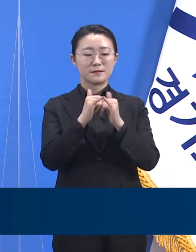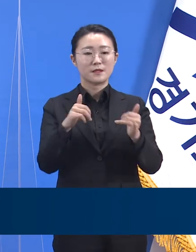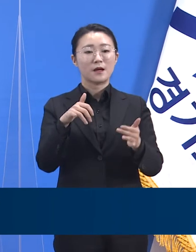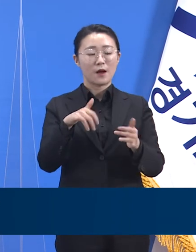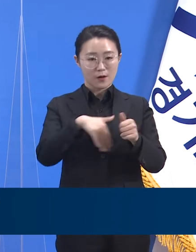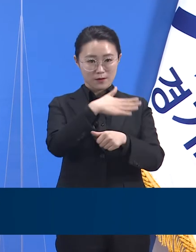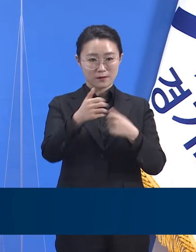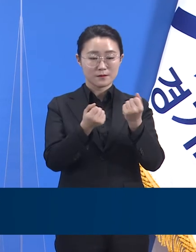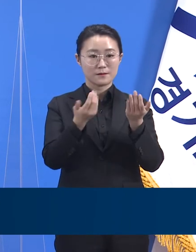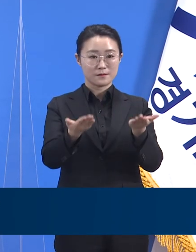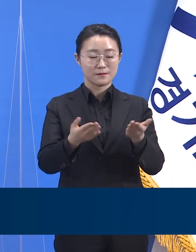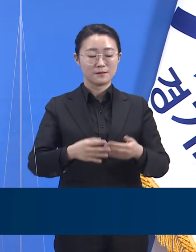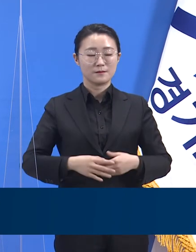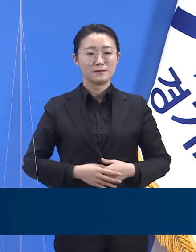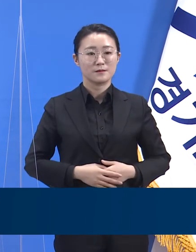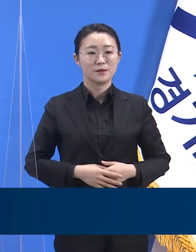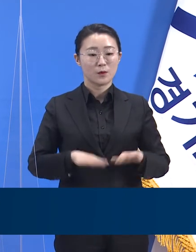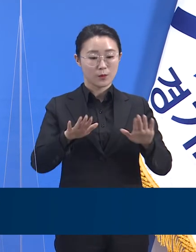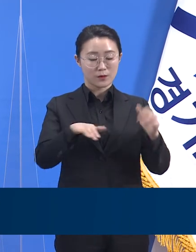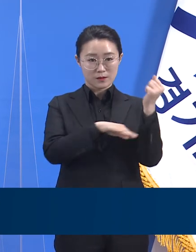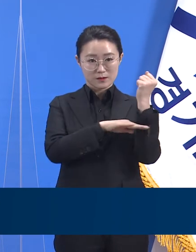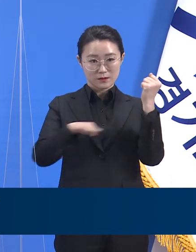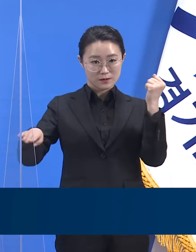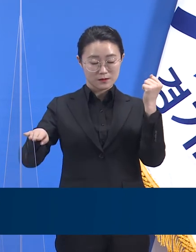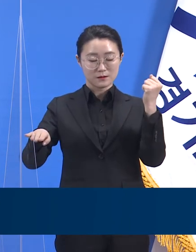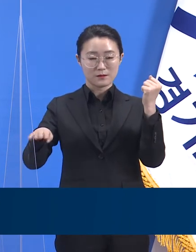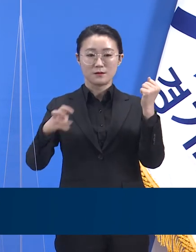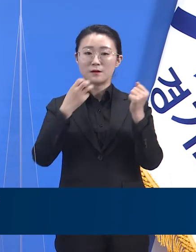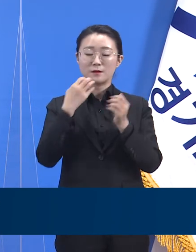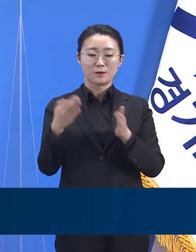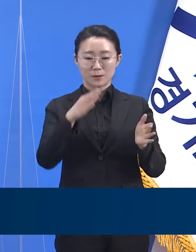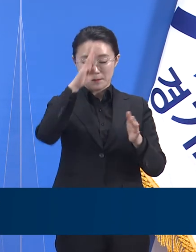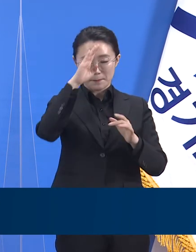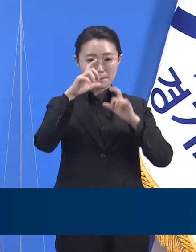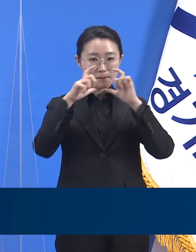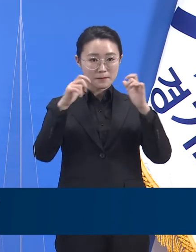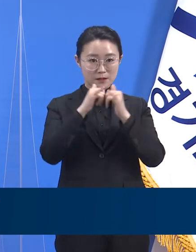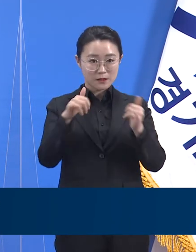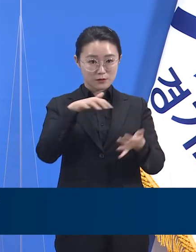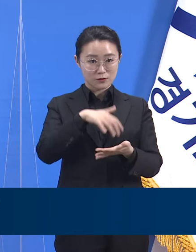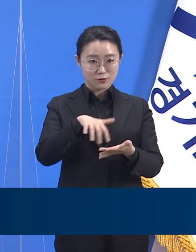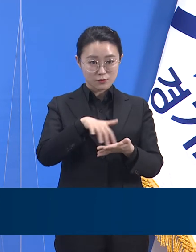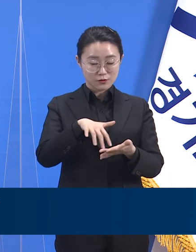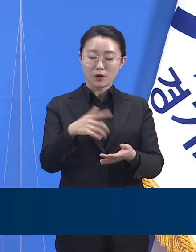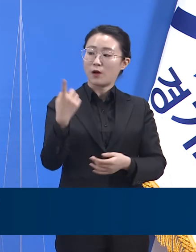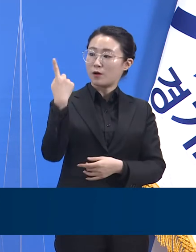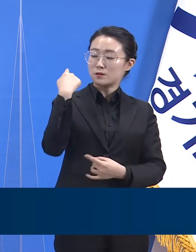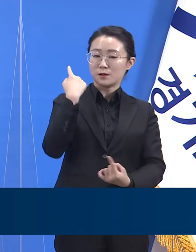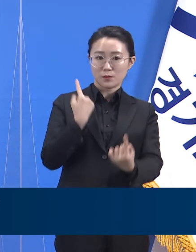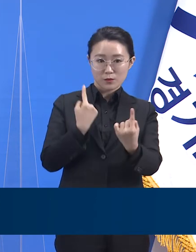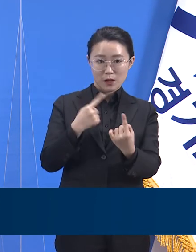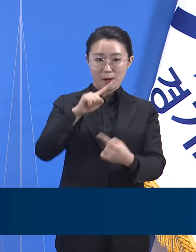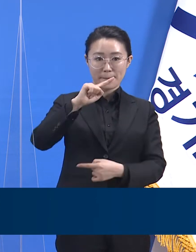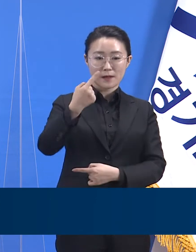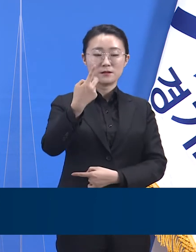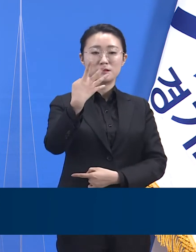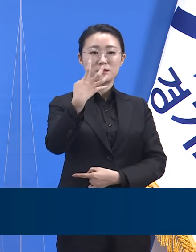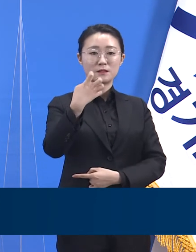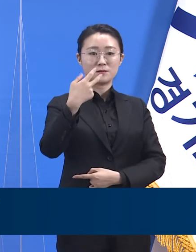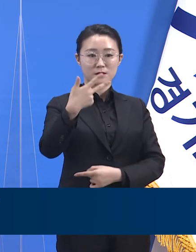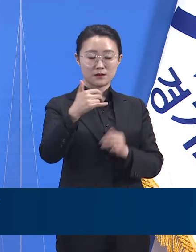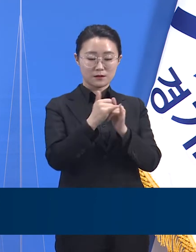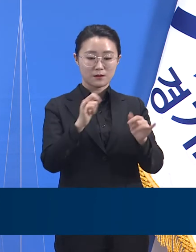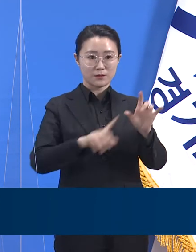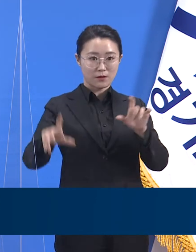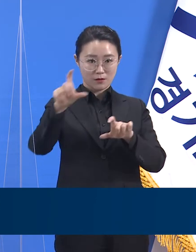3월 25일 0시 기준, 경기도의 확진자 수는 전일 오전 0시 대비 147명이 증가한